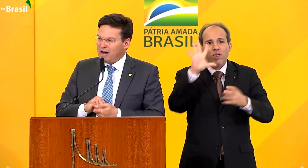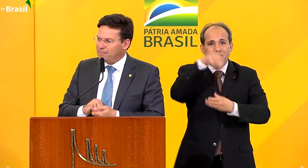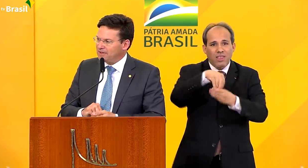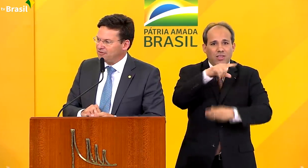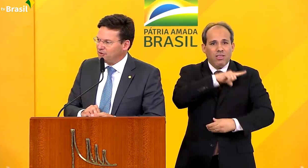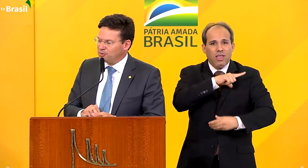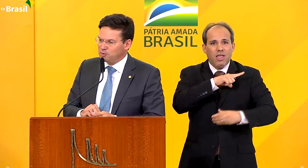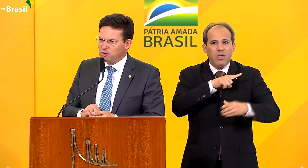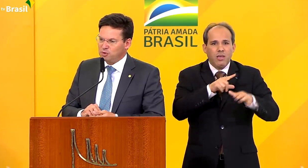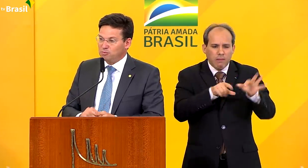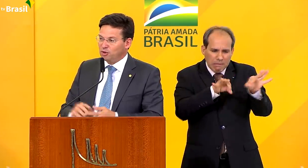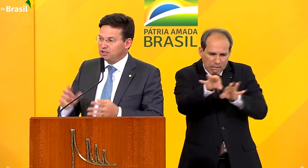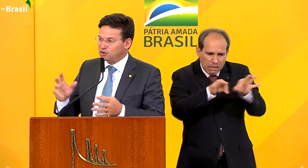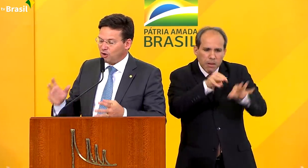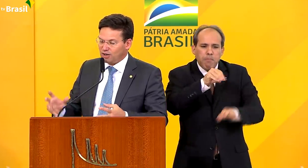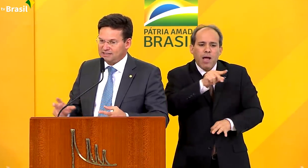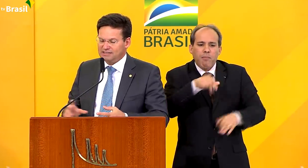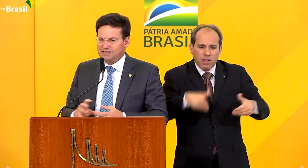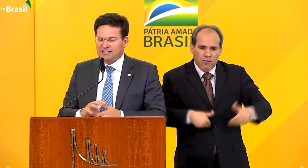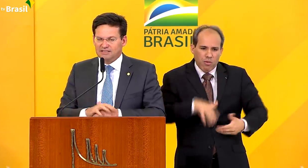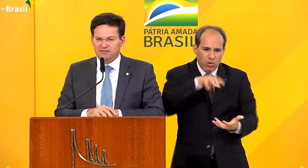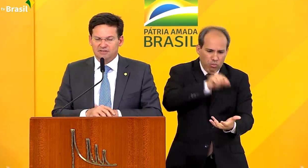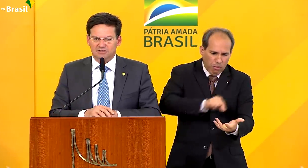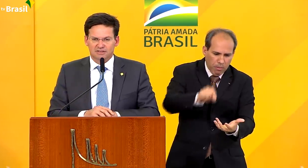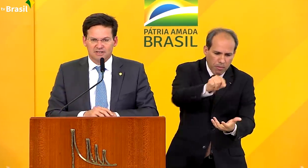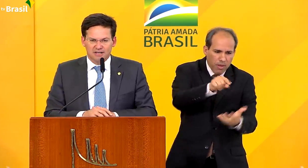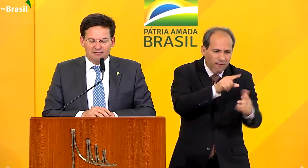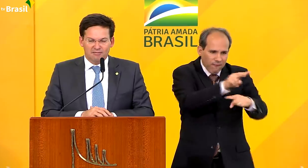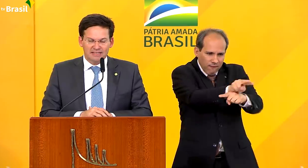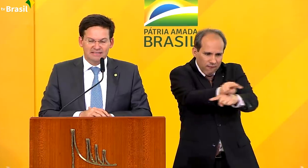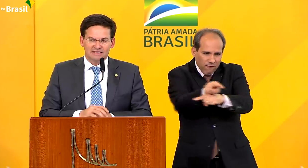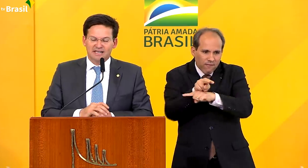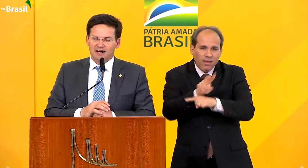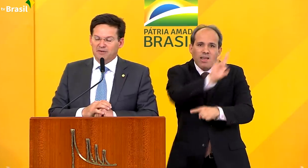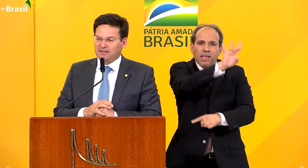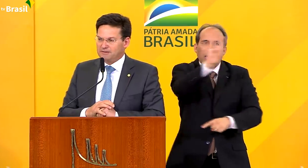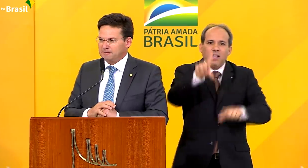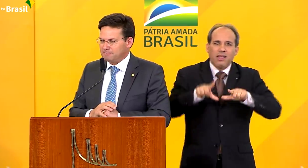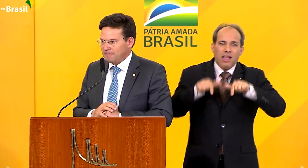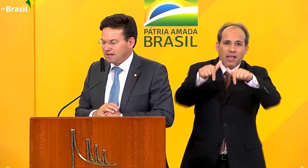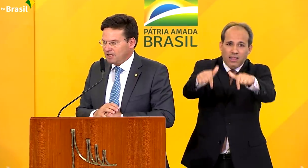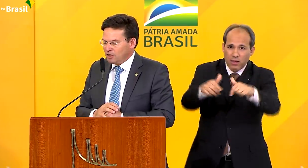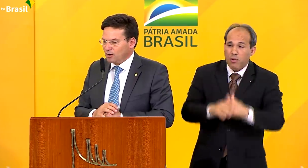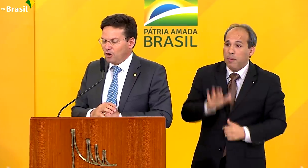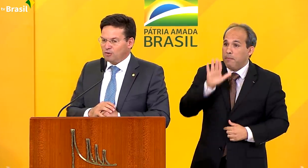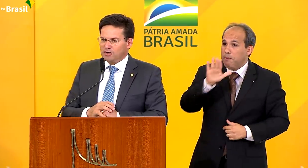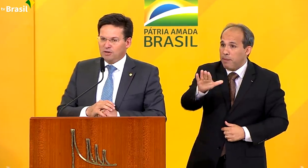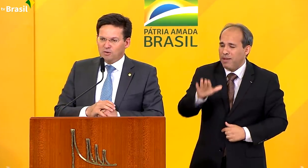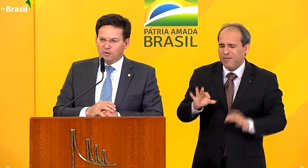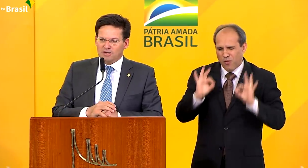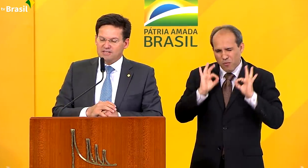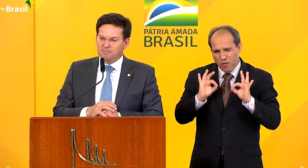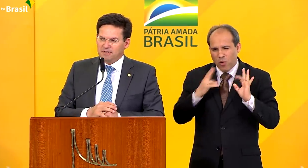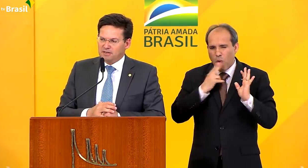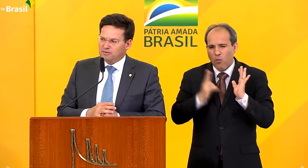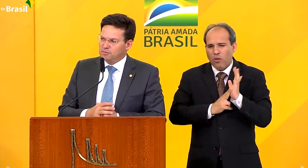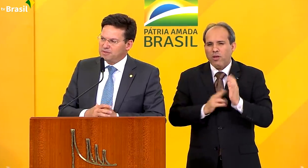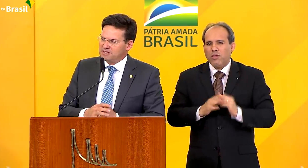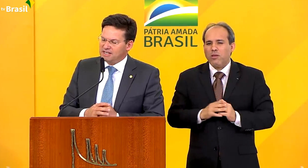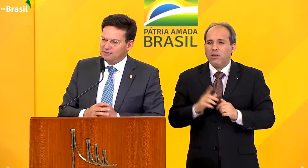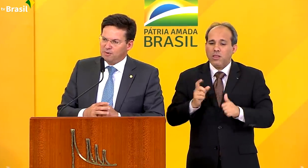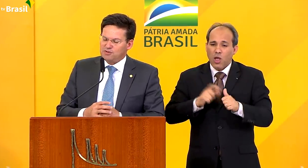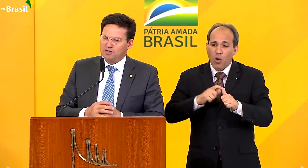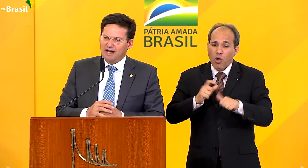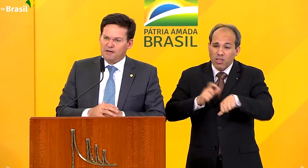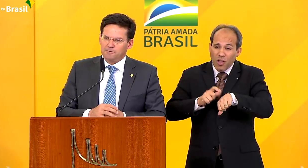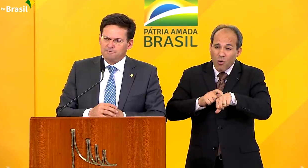o mapa da fome no mundo, monitora as iniciativas, mas, sinceramente, logo que eu recebi do